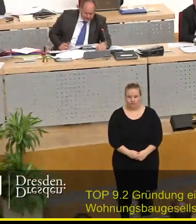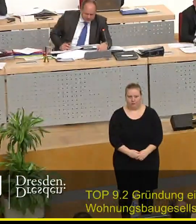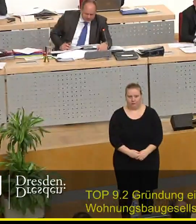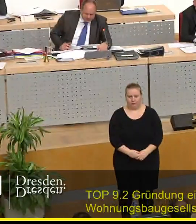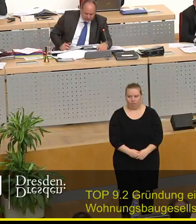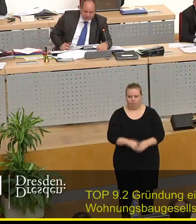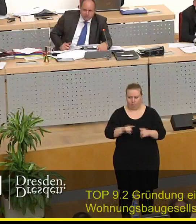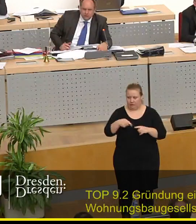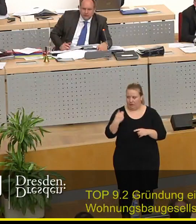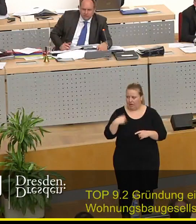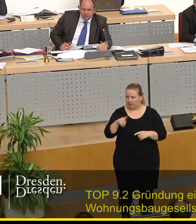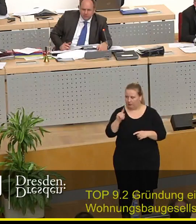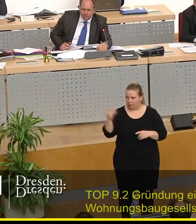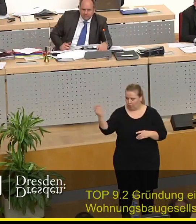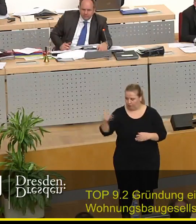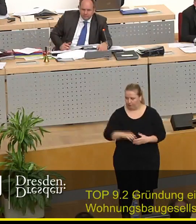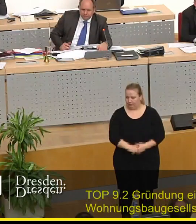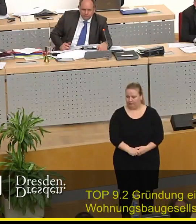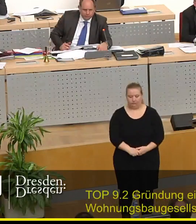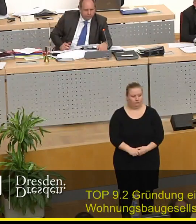Als nächster Redner Herr Zastrow, dann Herr Fleming.